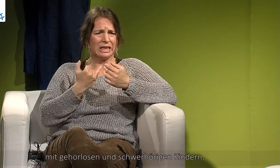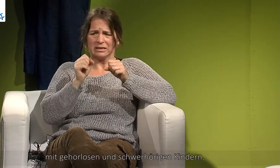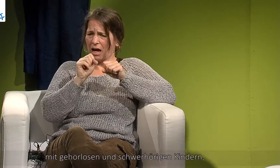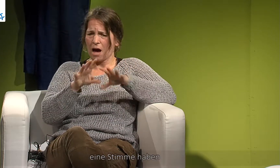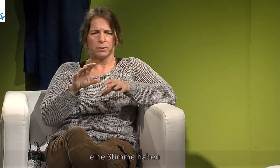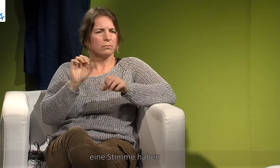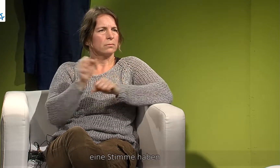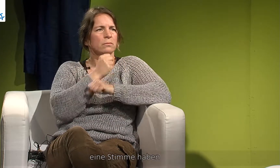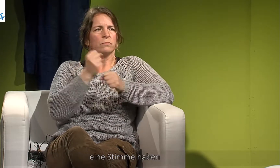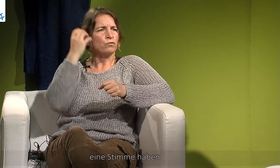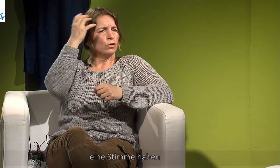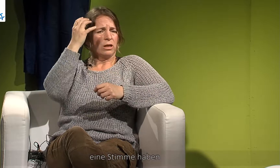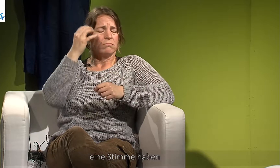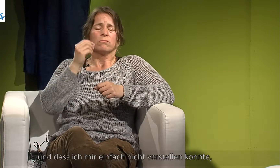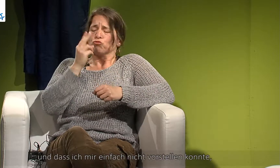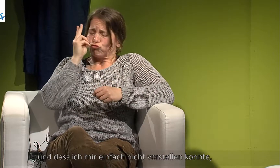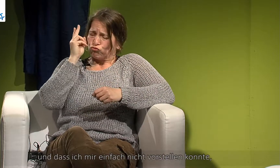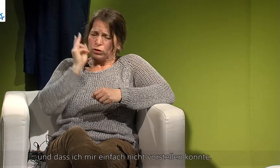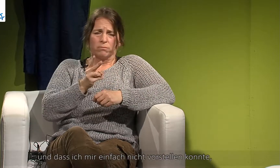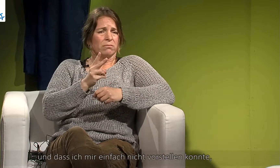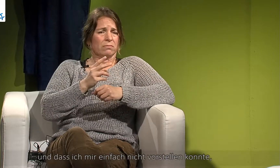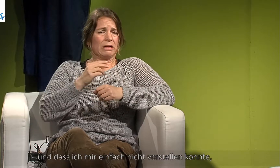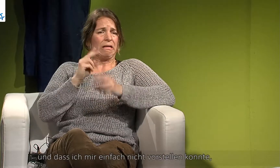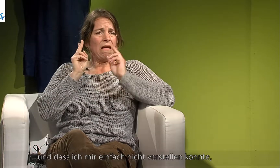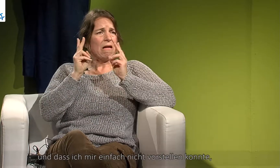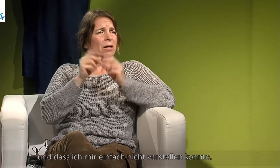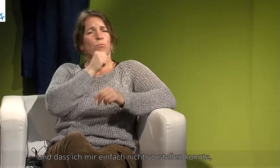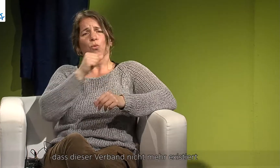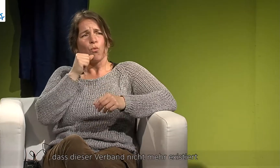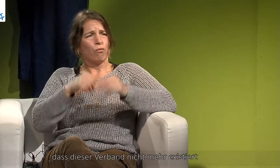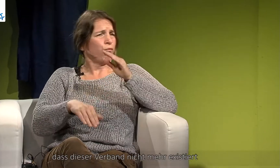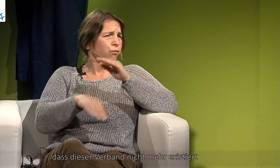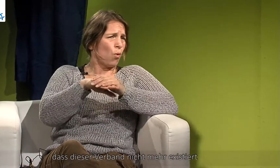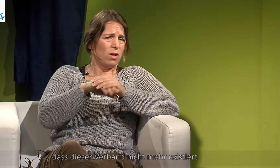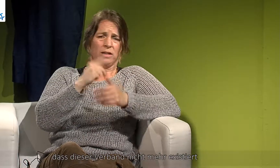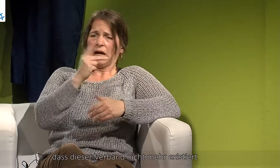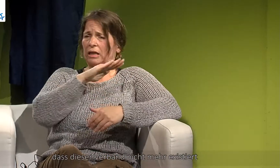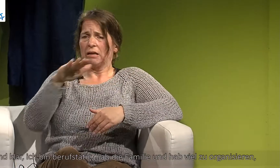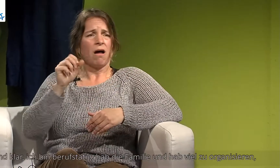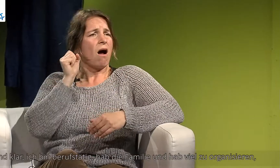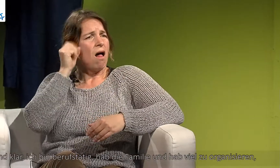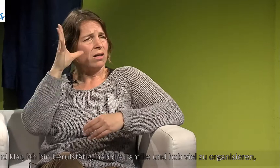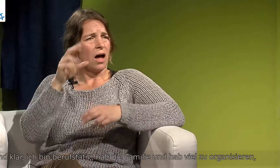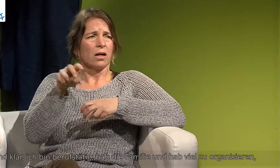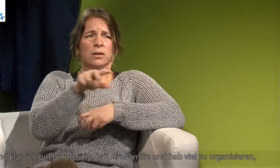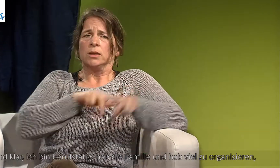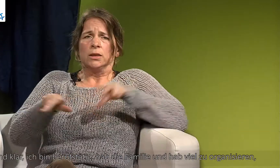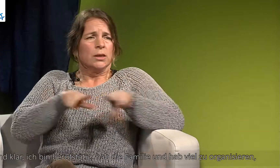dass sie einfach eine Stimme haben. Und dass ich mir einfach nicht vorstellen konnte, dass dieser Verband nicht mehr existiert. Und klar, ich bin berufstätig, ich habe die